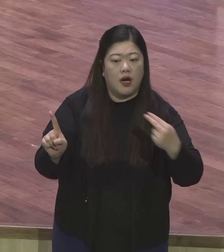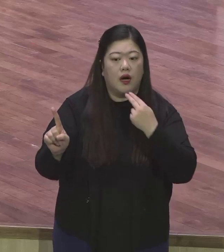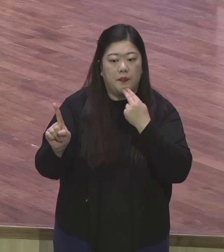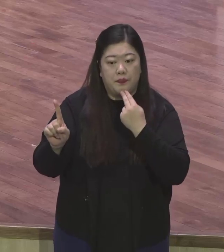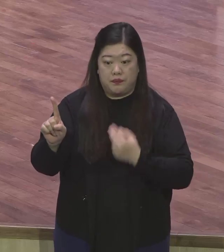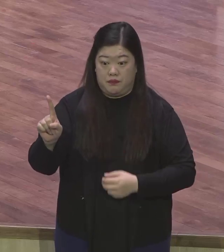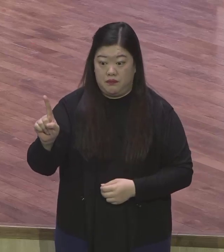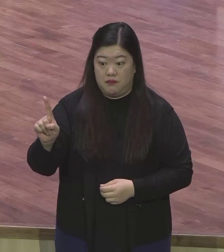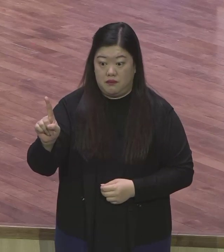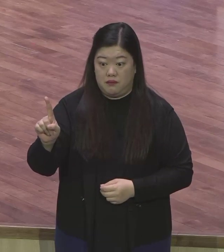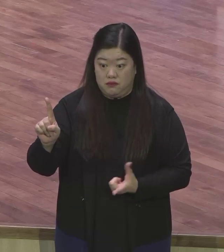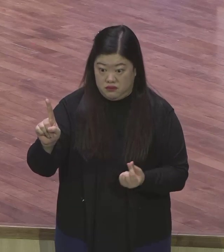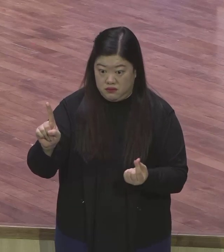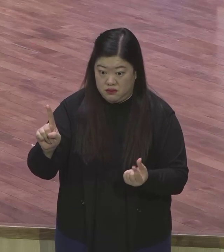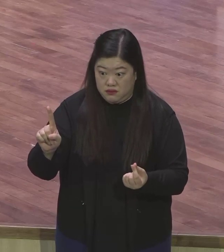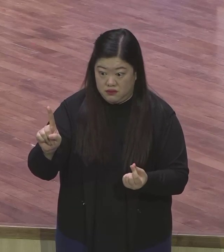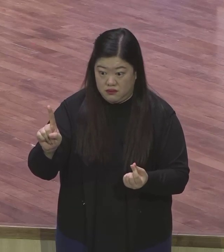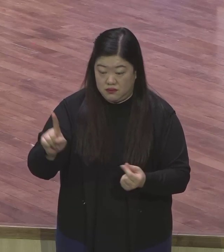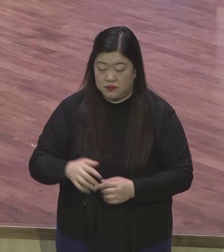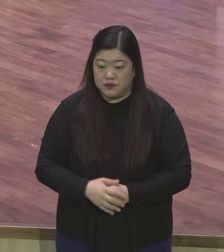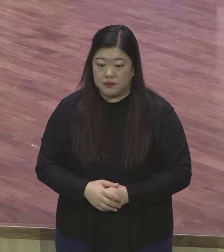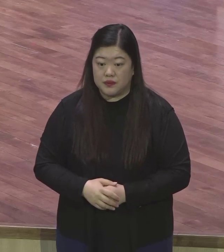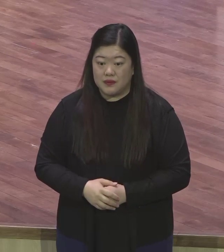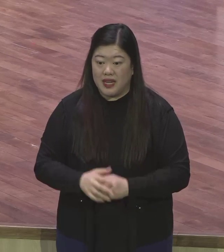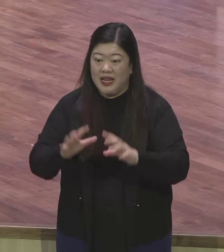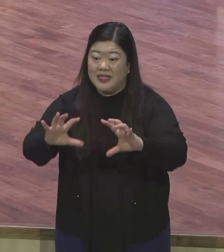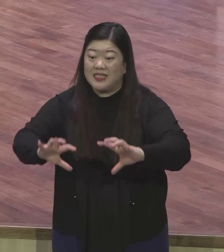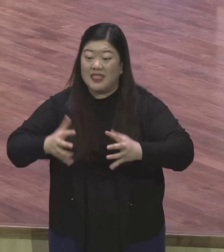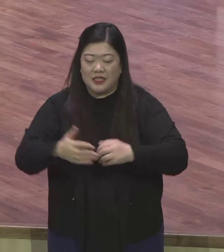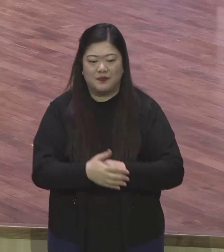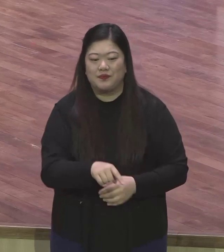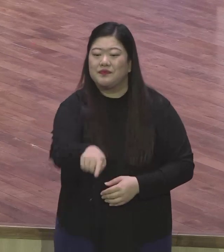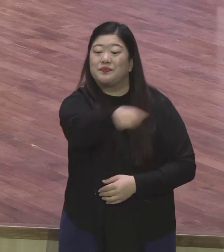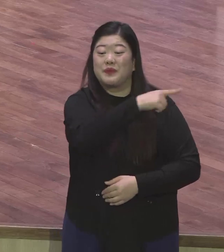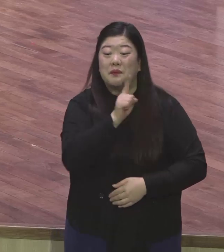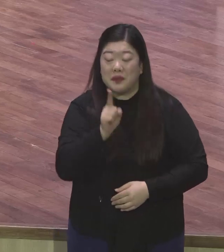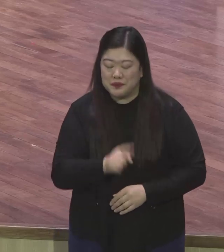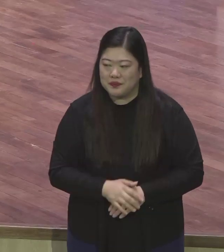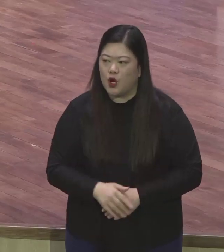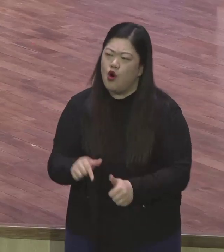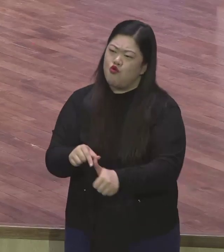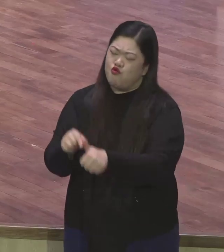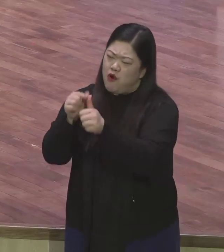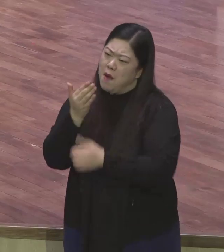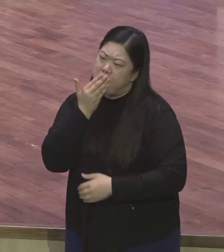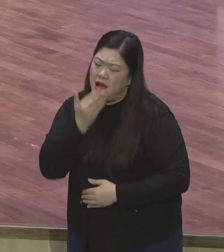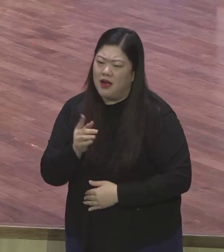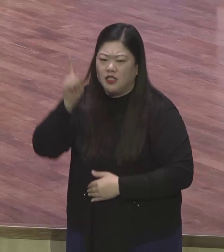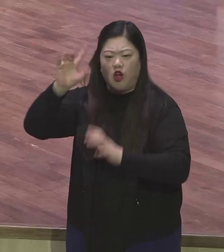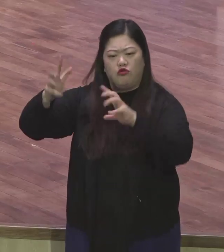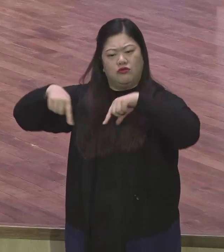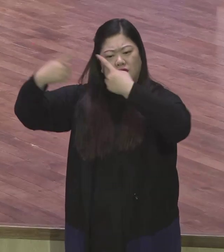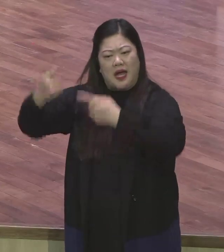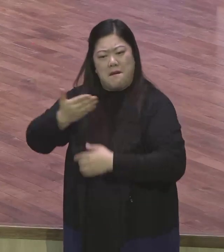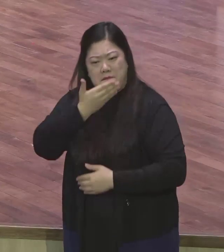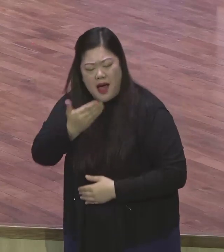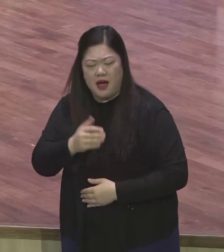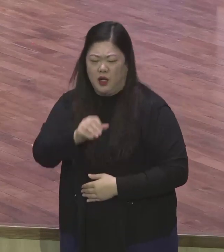그랬어요. 세상에는 구원해 준다고 그냐말로 천국이 있다면 천국할 수 있다고 많은 종교가 있어요.